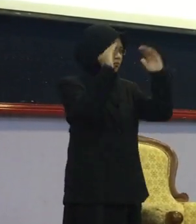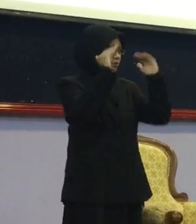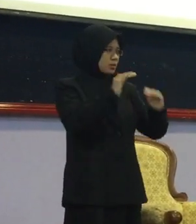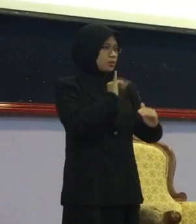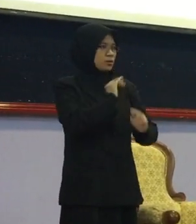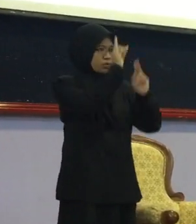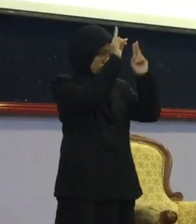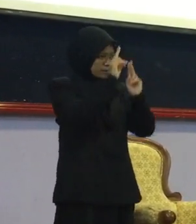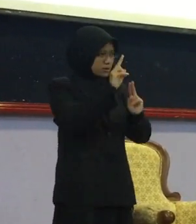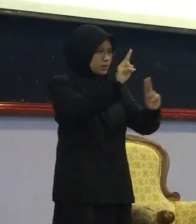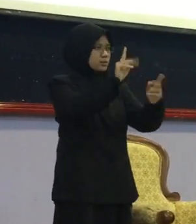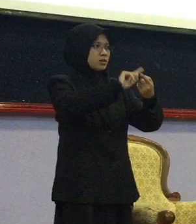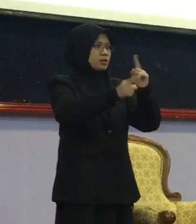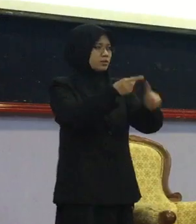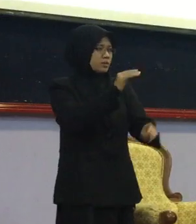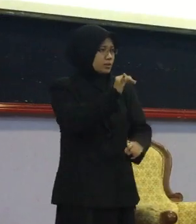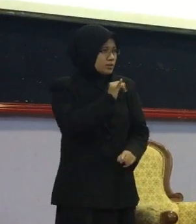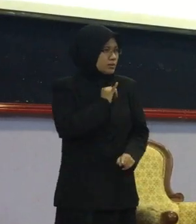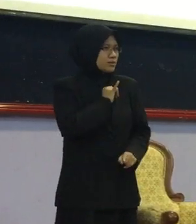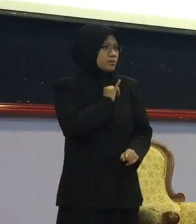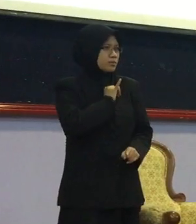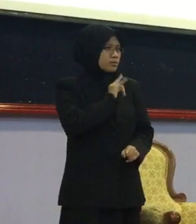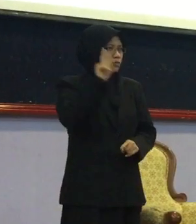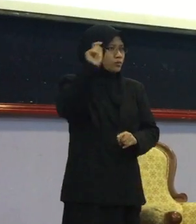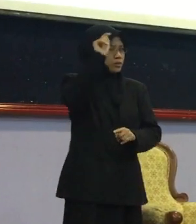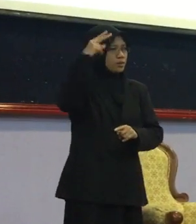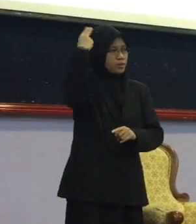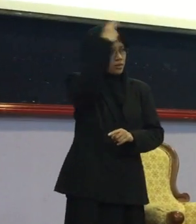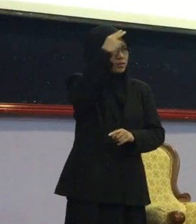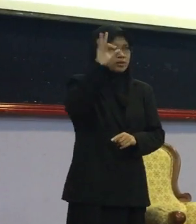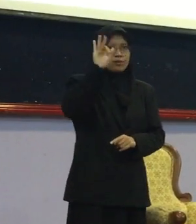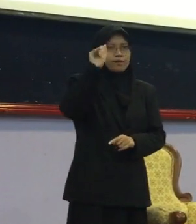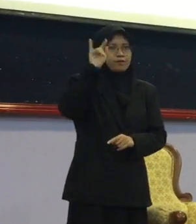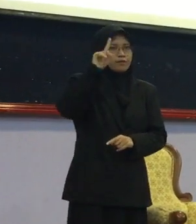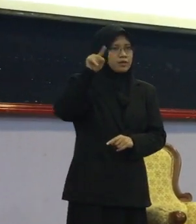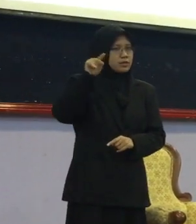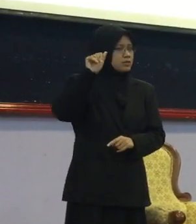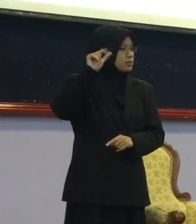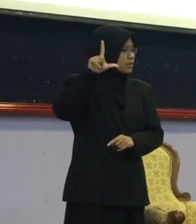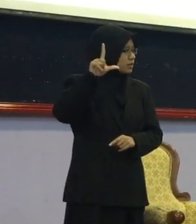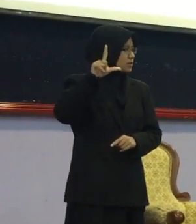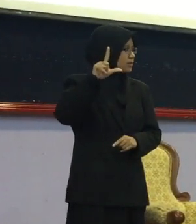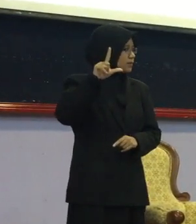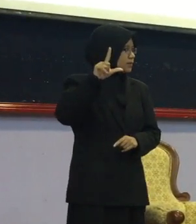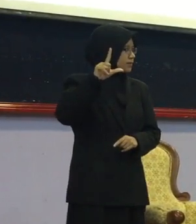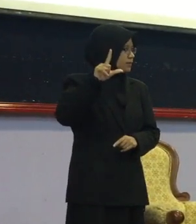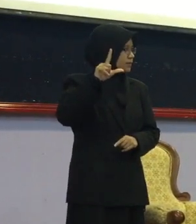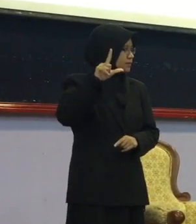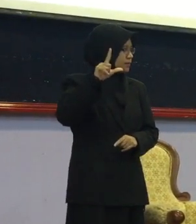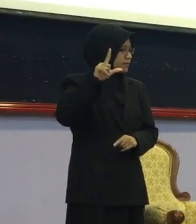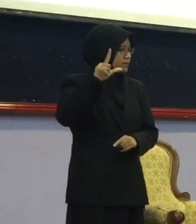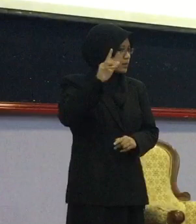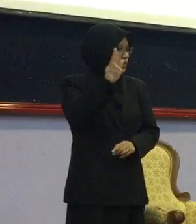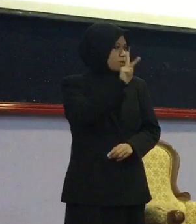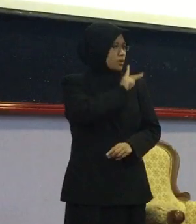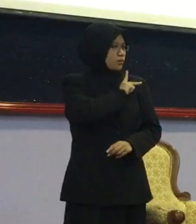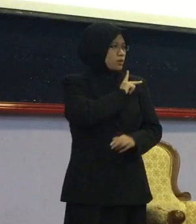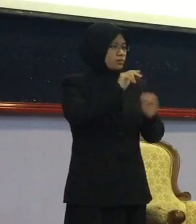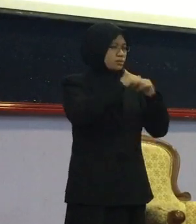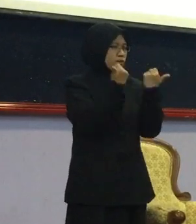Saya hormati sahabat saya, Tuan Naji Faizal Selaku Presiden Pertis